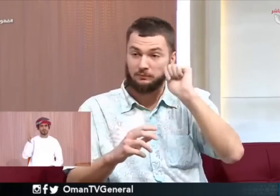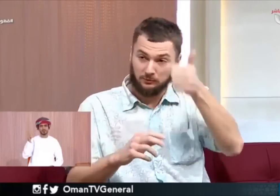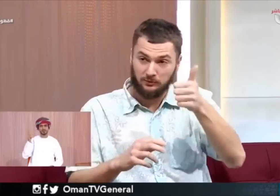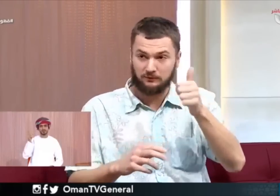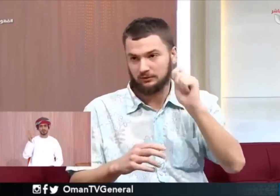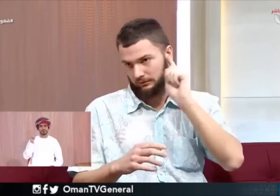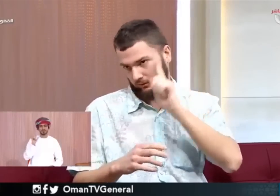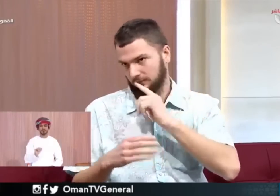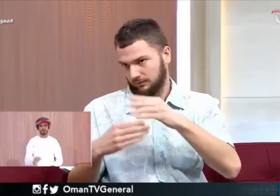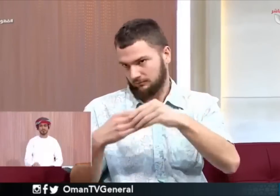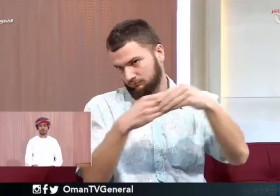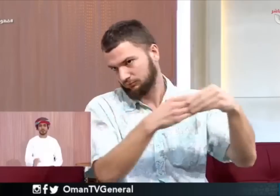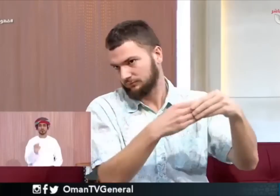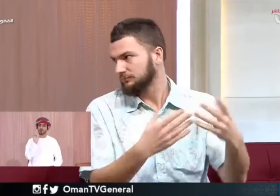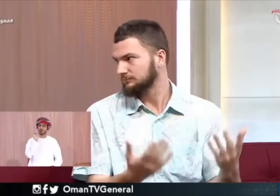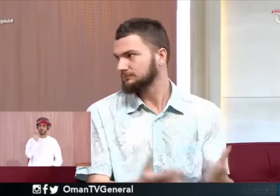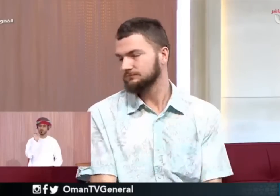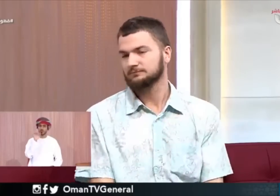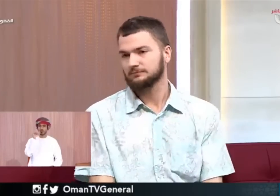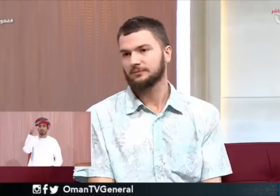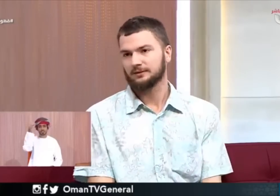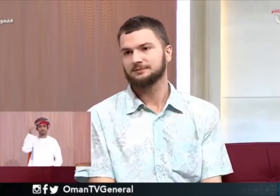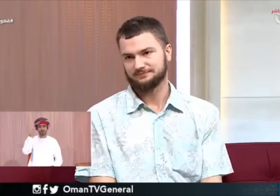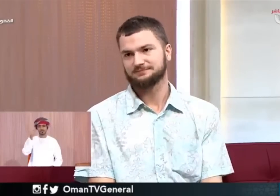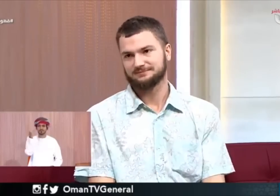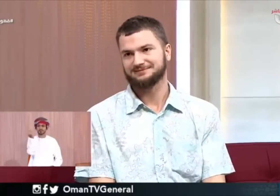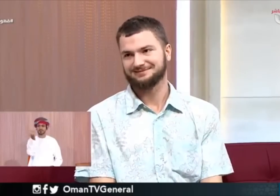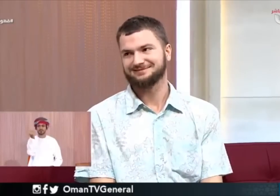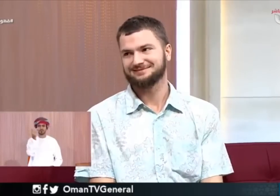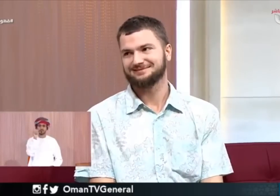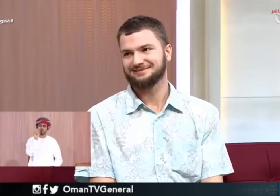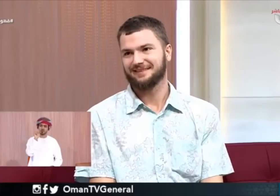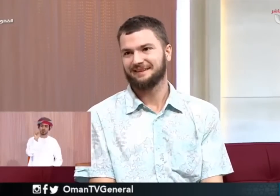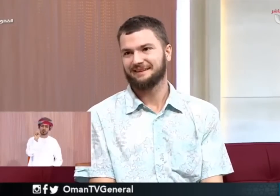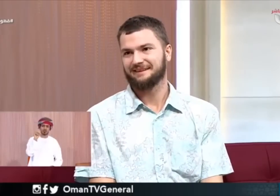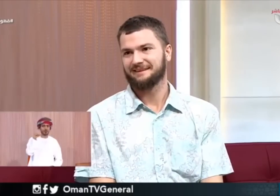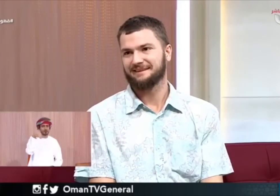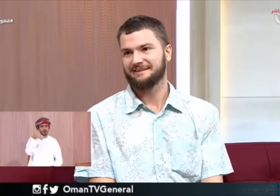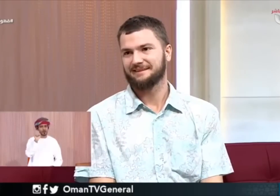وإن شاء الله يعني بعد يومين تقريبا هنبدأ نتوقح إلى دبي